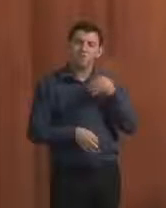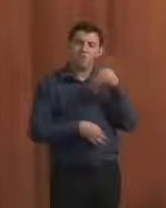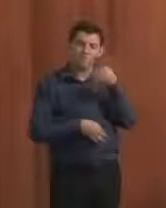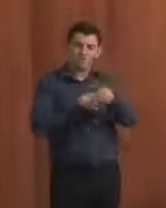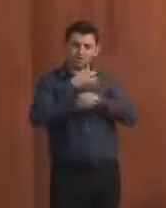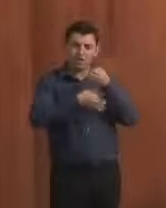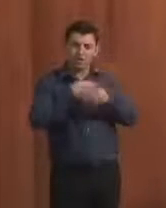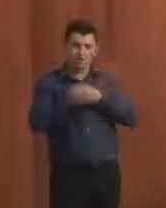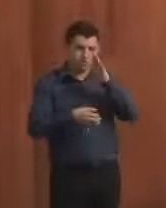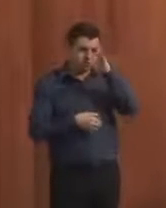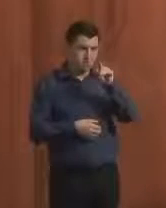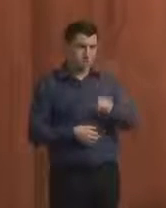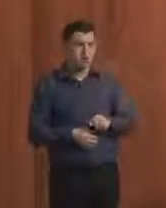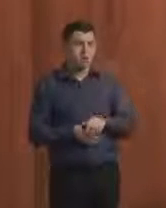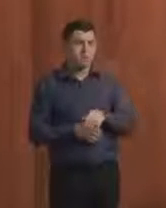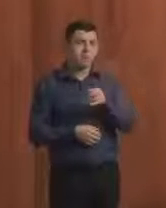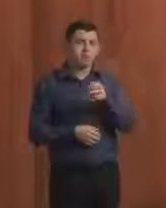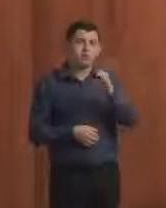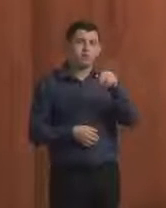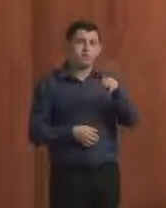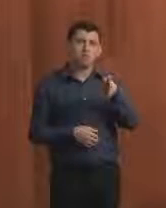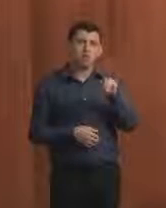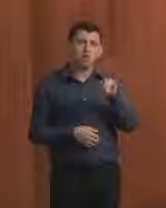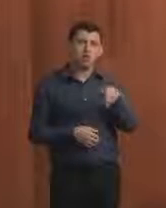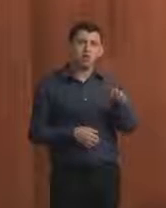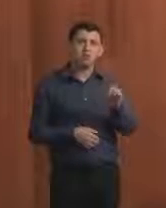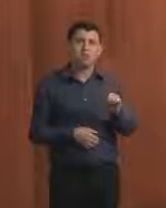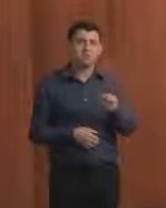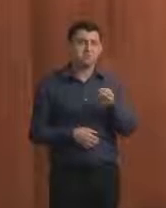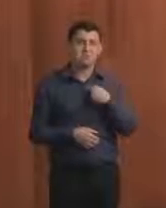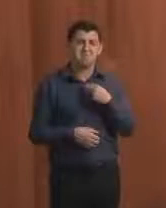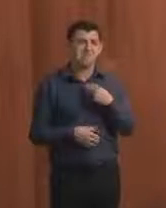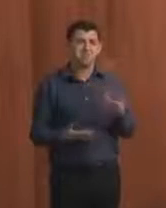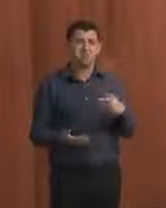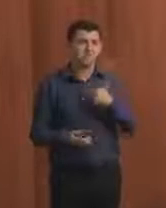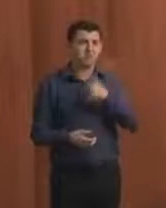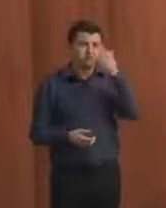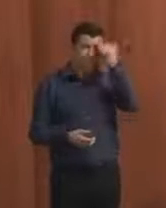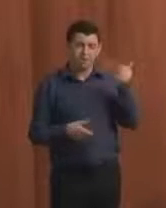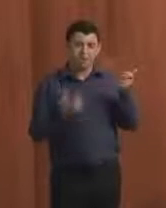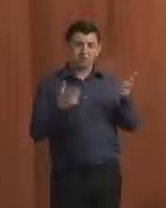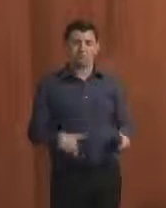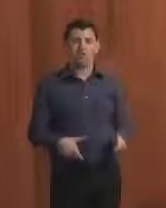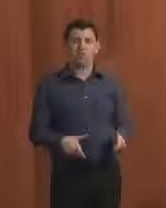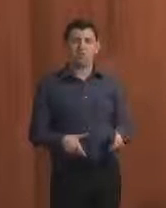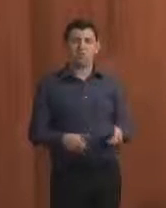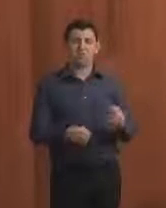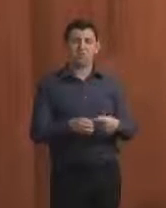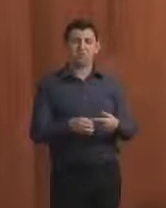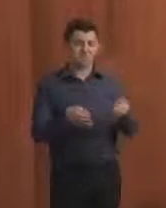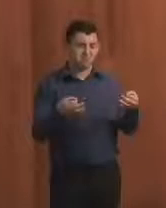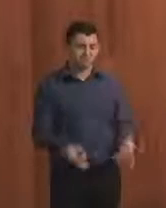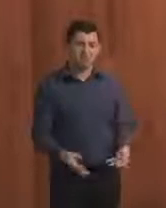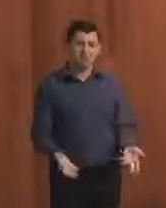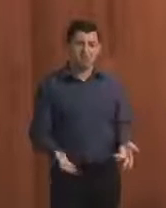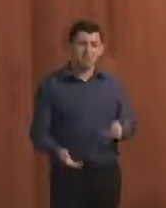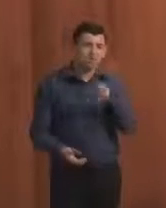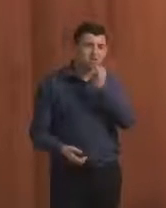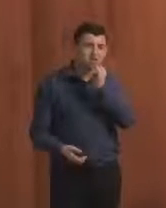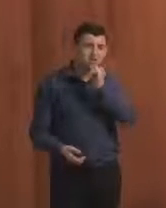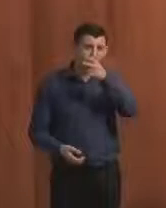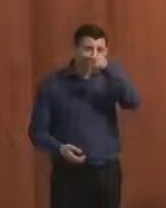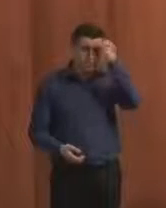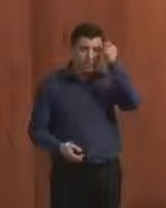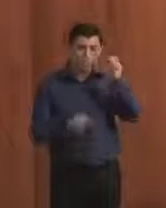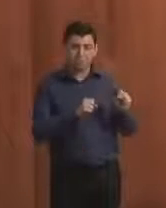foi que os convênios que estão lá não é possível saber qual o local, a cidade exata. Então, o prefeito pode simplesmente tirar uma